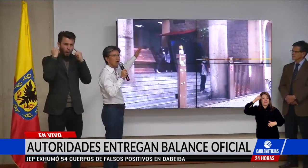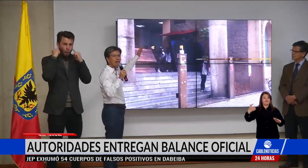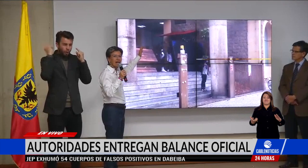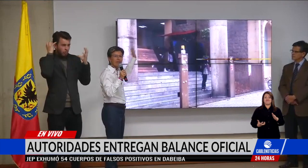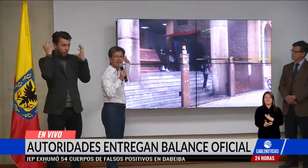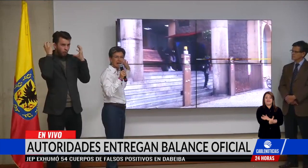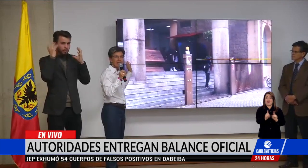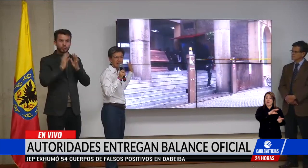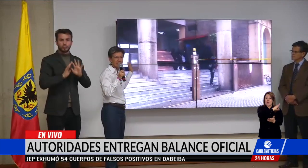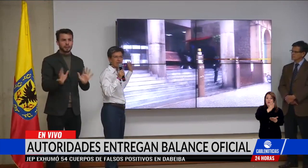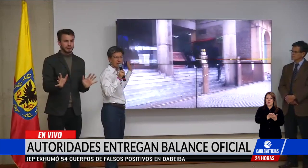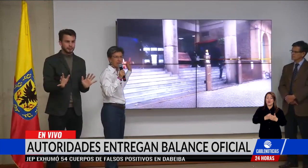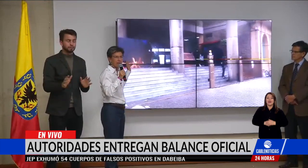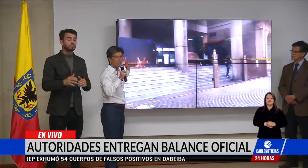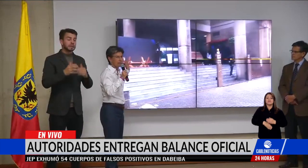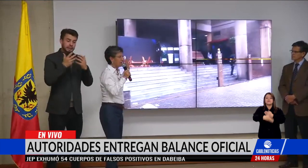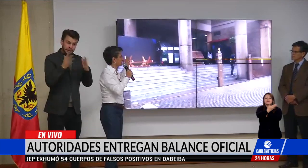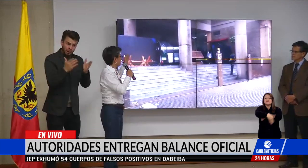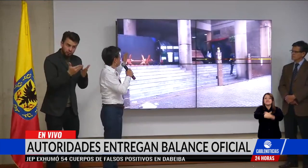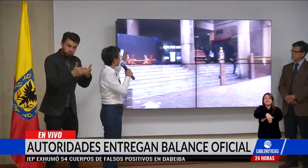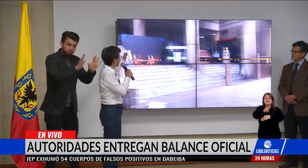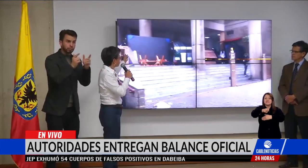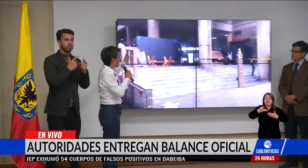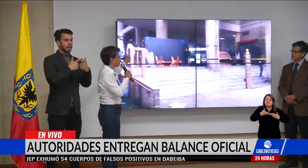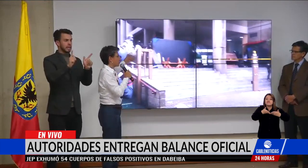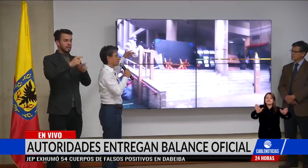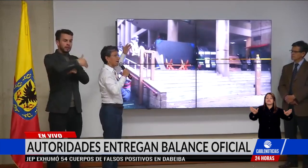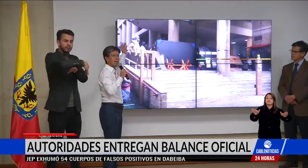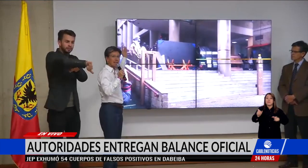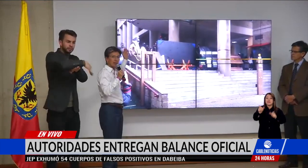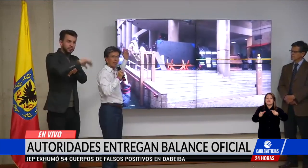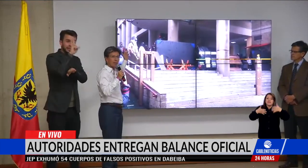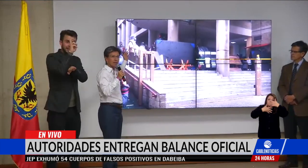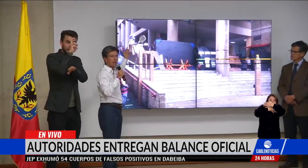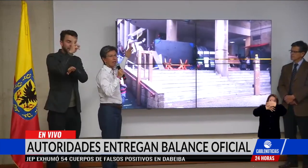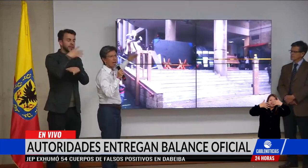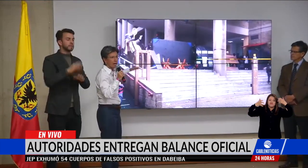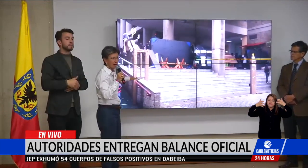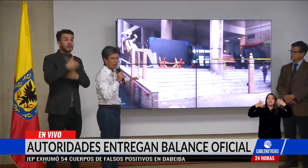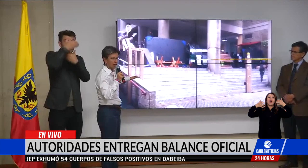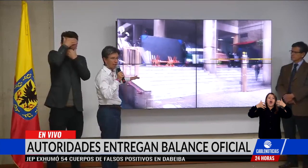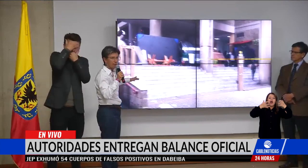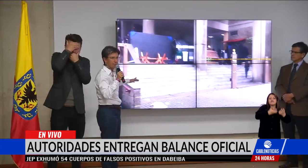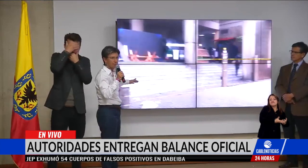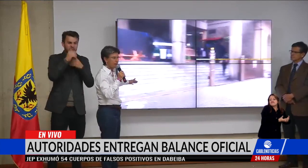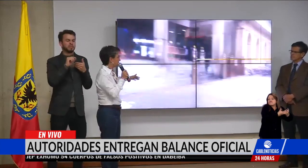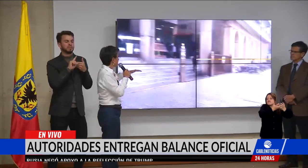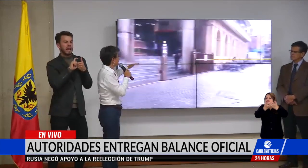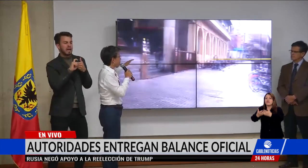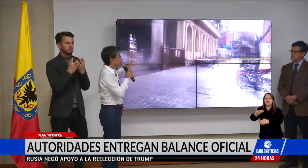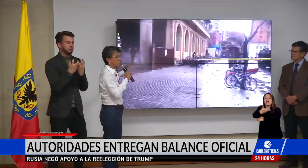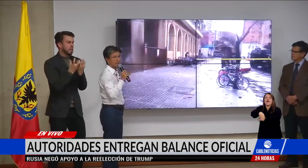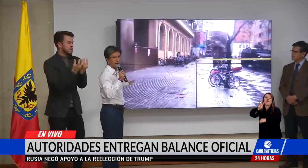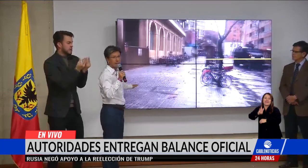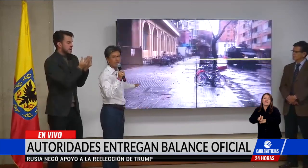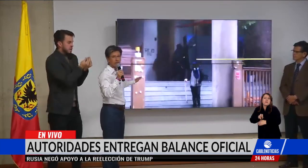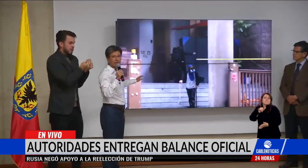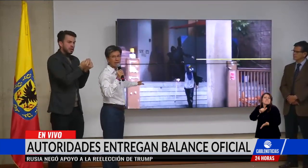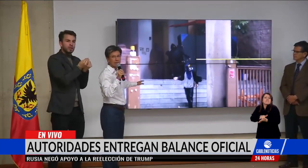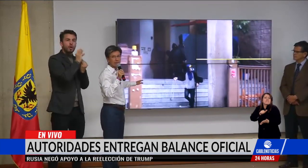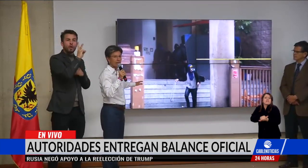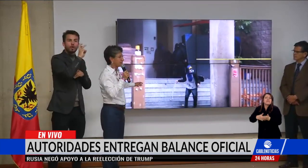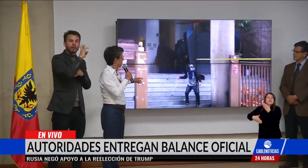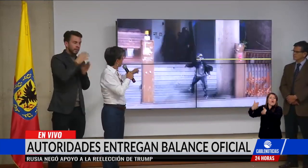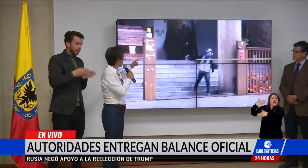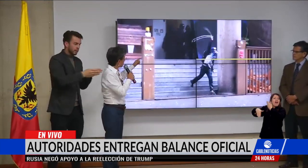Se logra reabrir la carrera séptima, entonces los encapuchados que estaban en la séptima se vienen a la carrera octava y hacen lo mismo que estaban haciendo